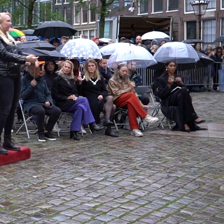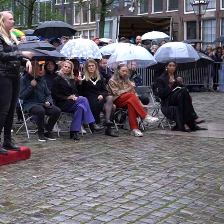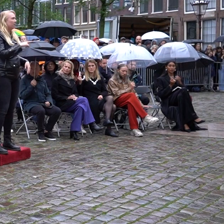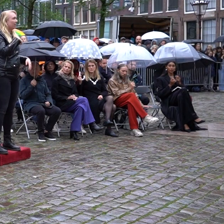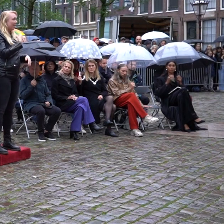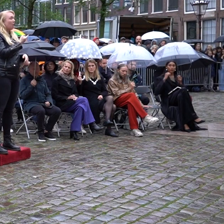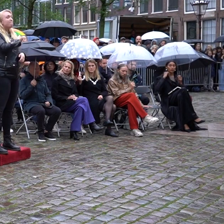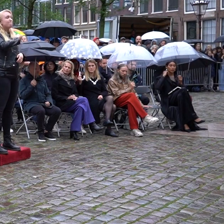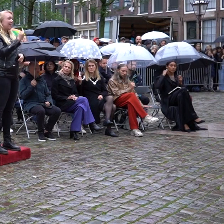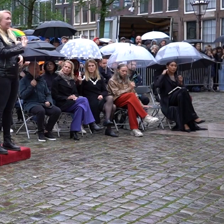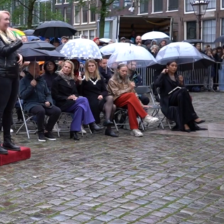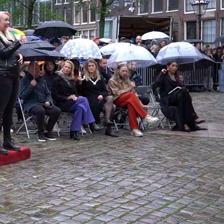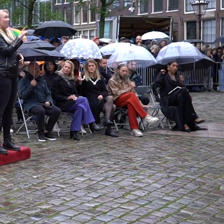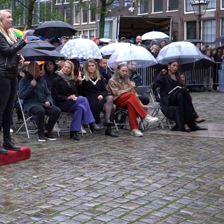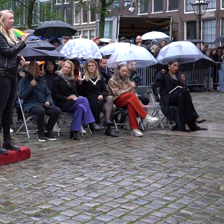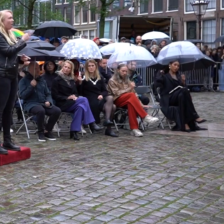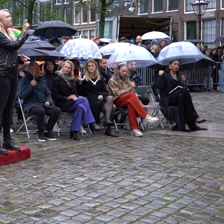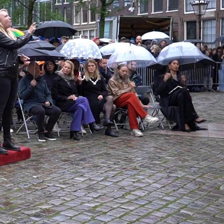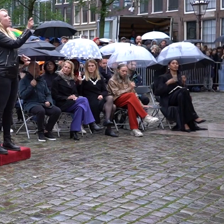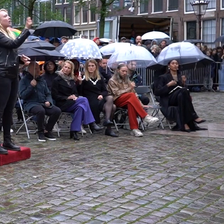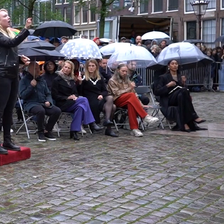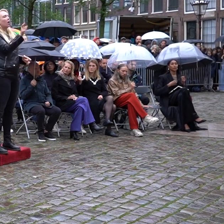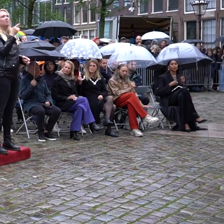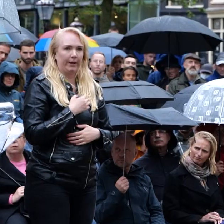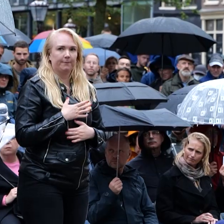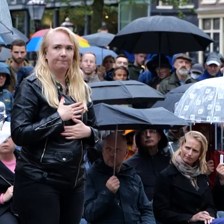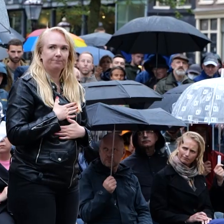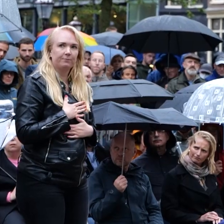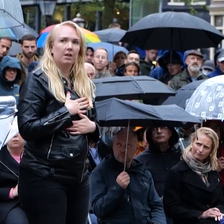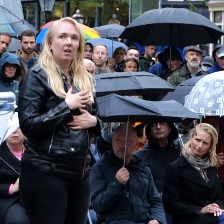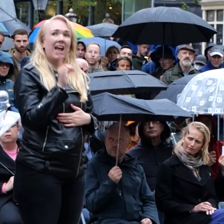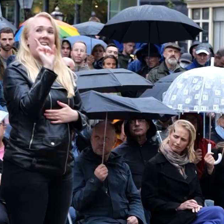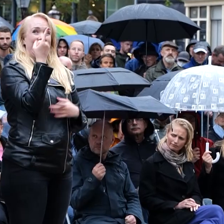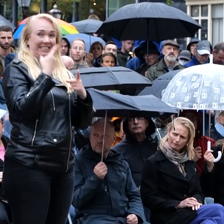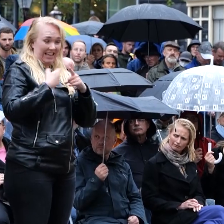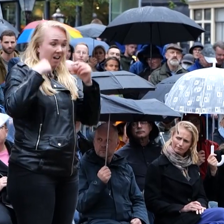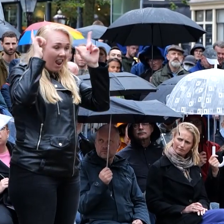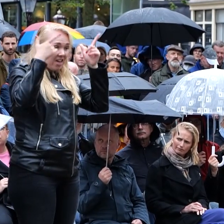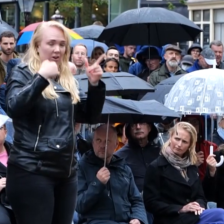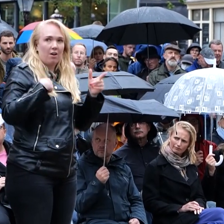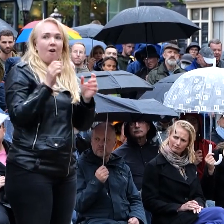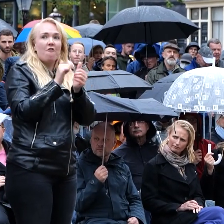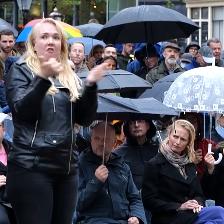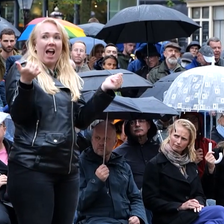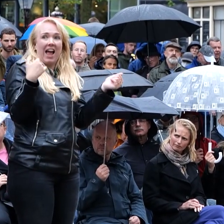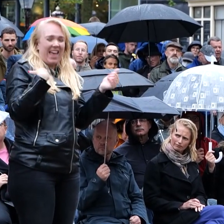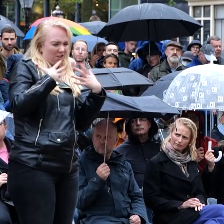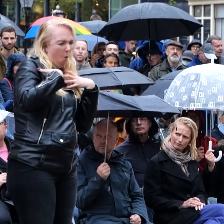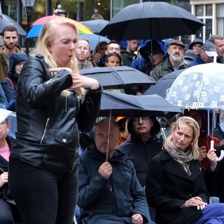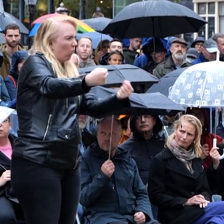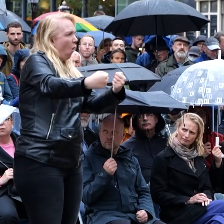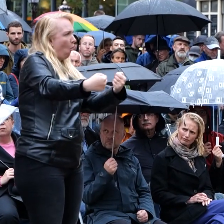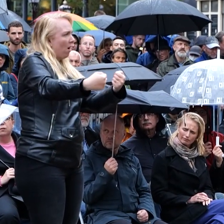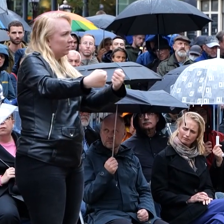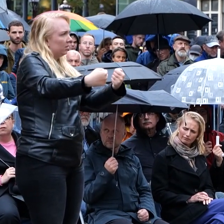En wat mij nog het meest raakte zijn de woorden die uit mijn mond komen. Het was voor het eerst in mijn leven dat mijn vrijheid zo erg van mij werd ontnomen.